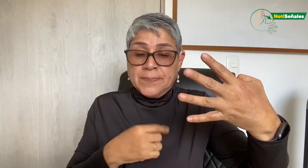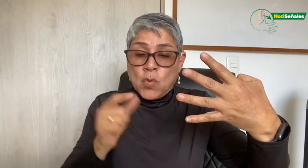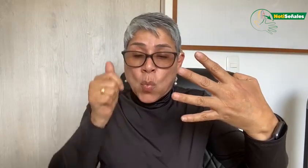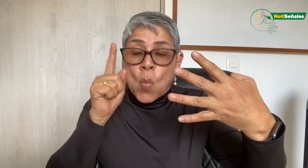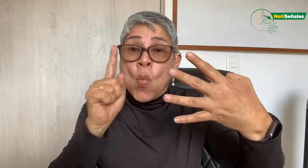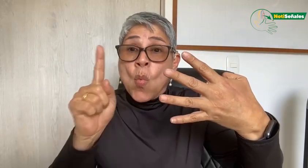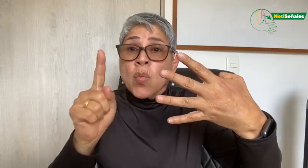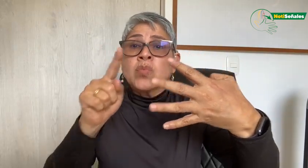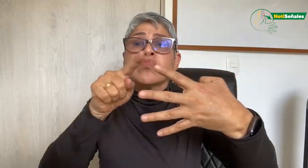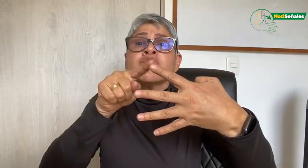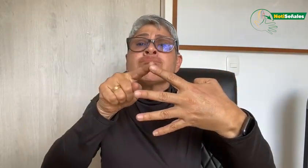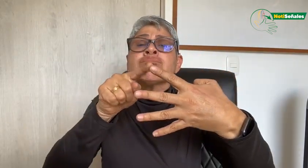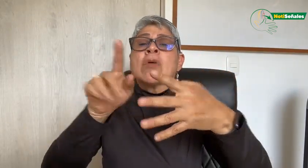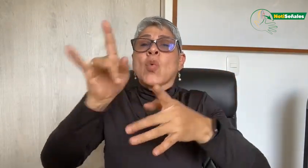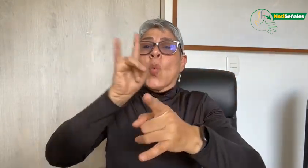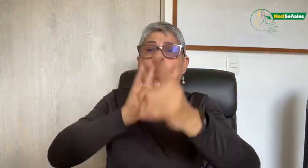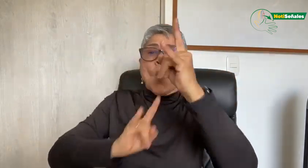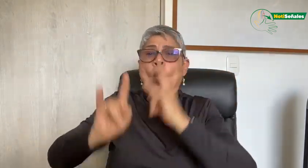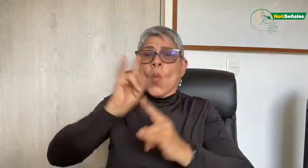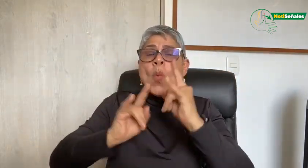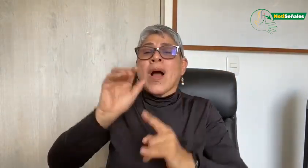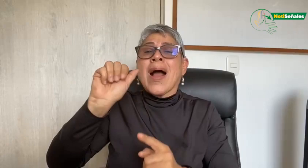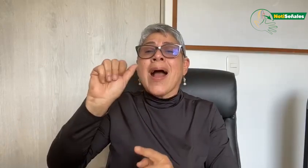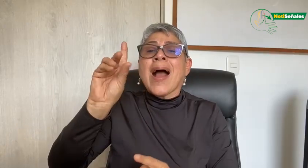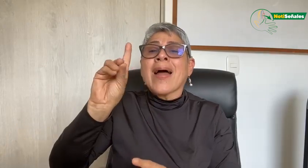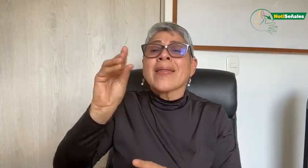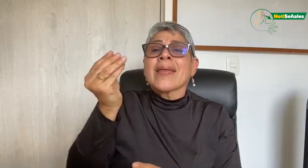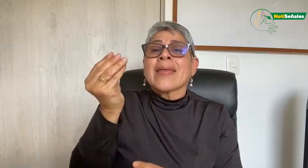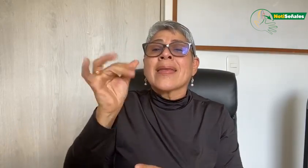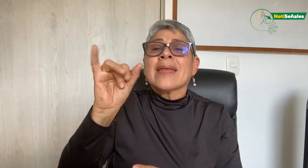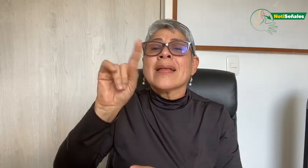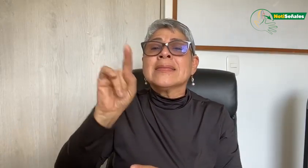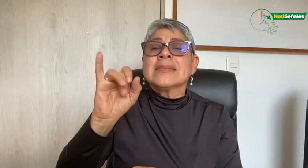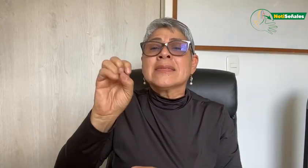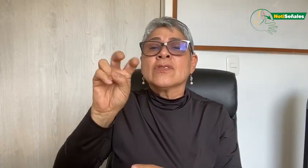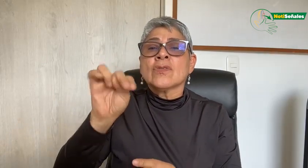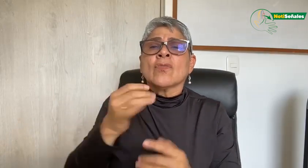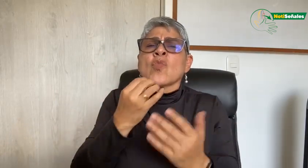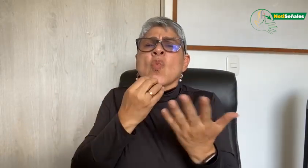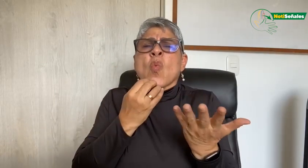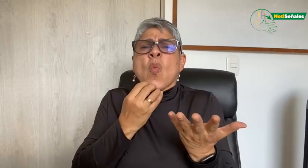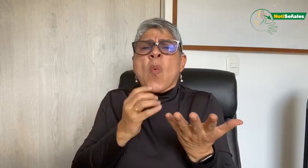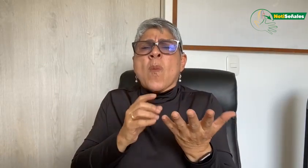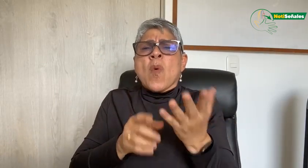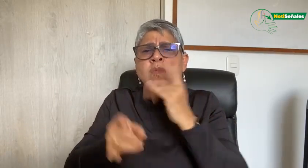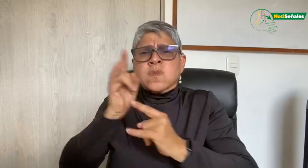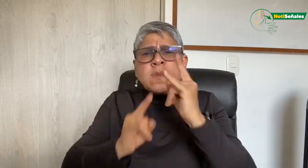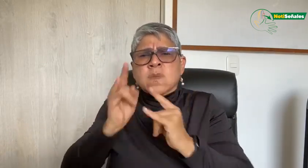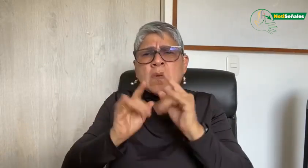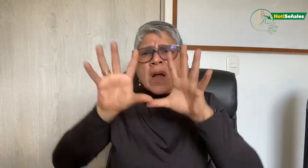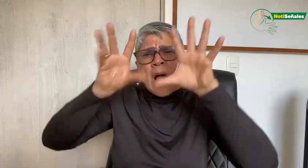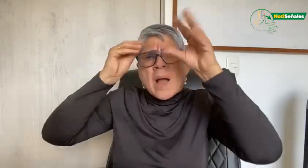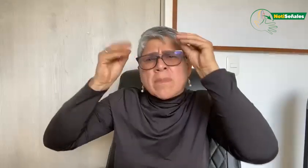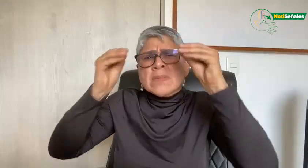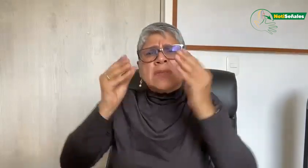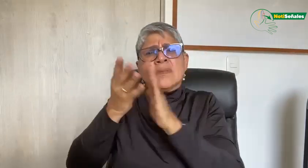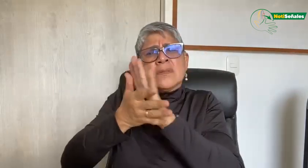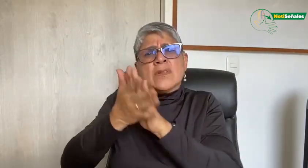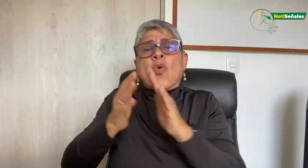El primero es la adquisición de la lengua, pensando en